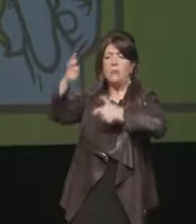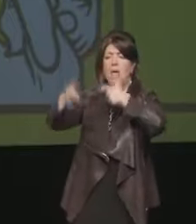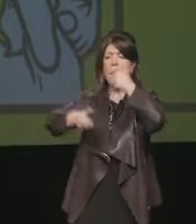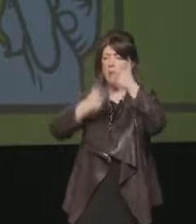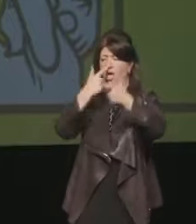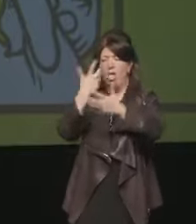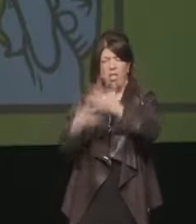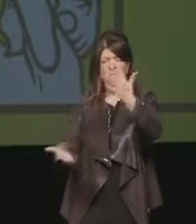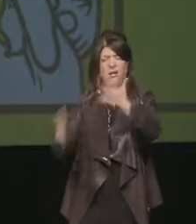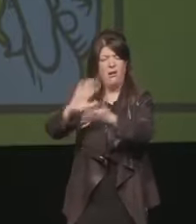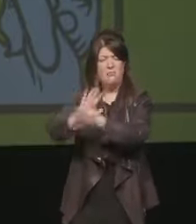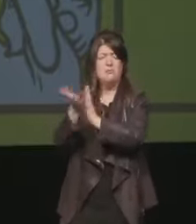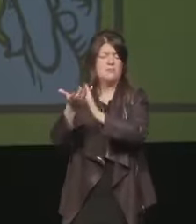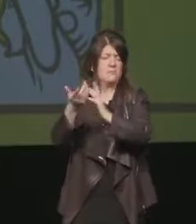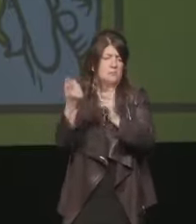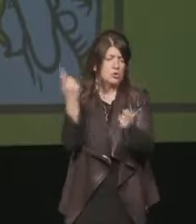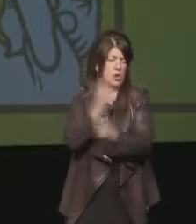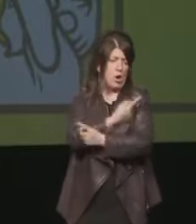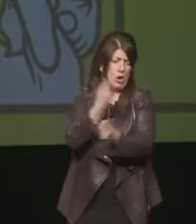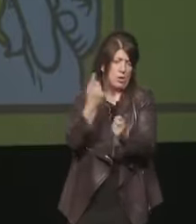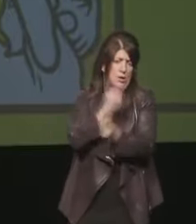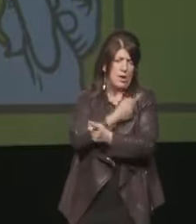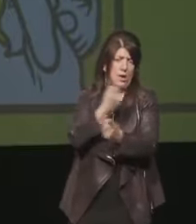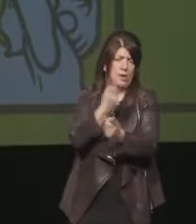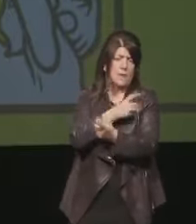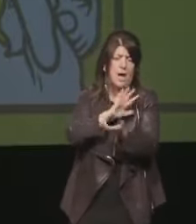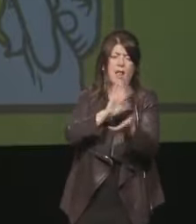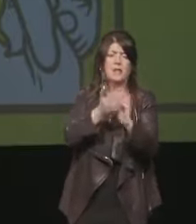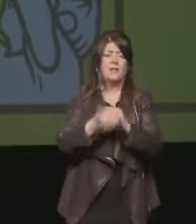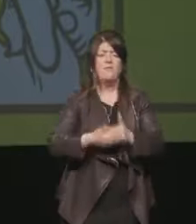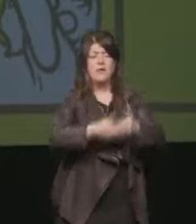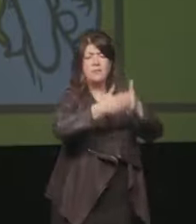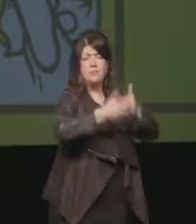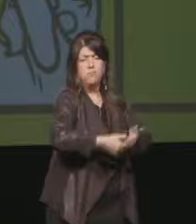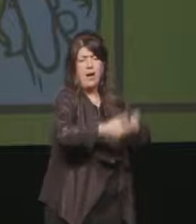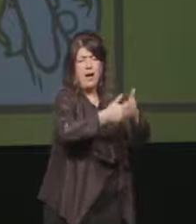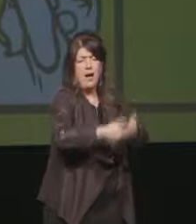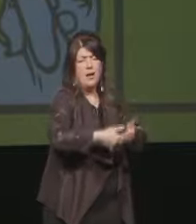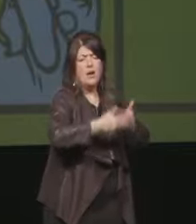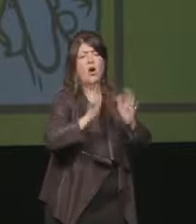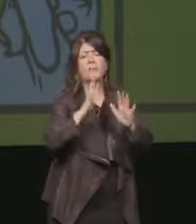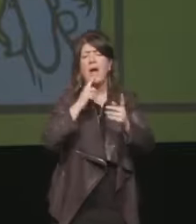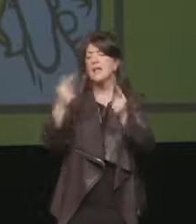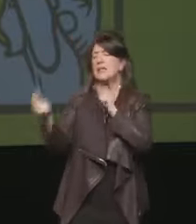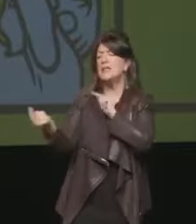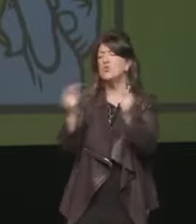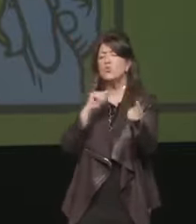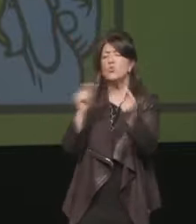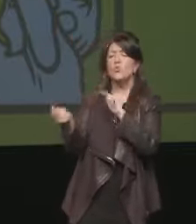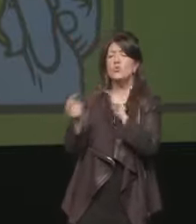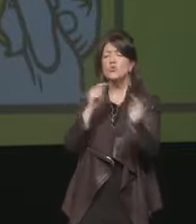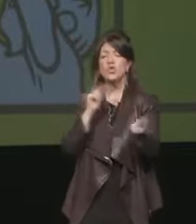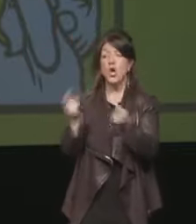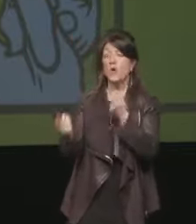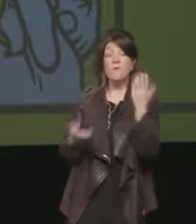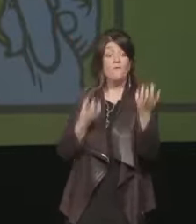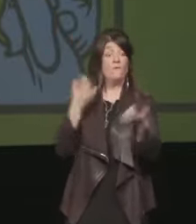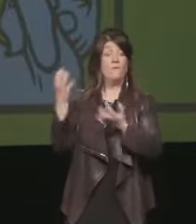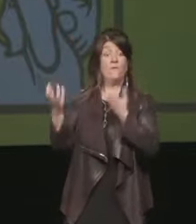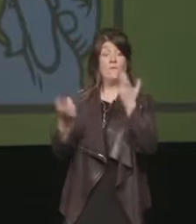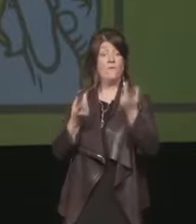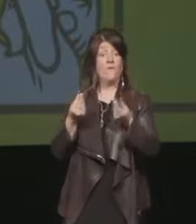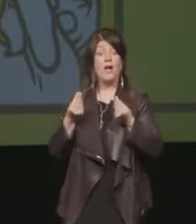il fianco ma poi ci divertiamo anche appunto a danzare e le discussioni anche accese sono il sale della democrazia